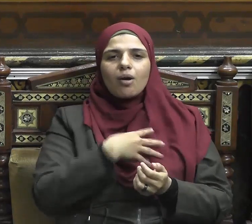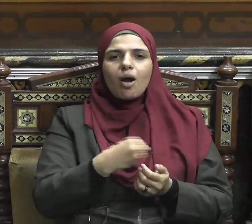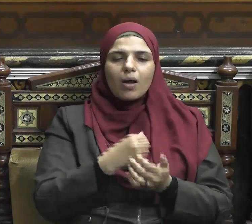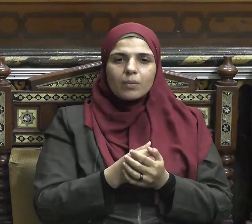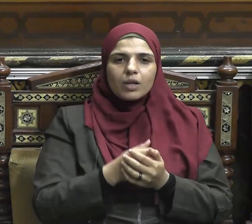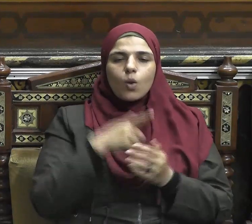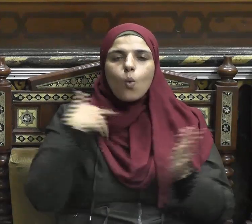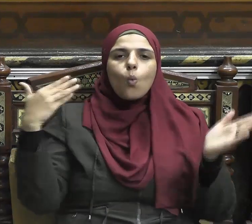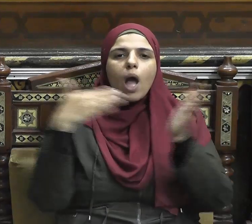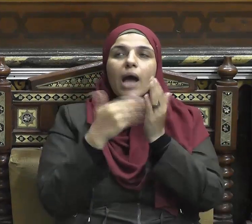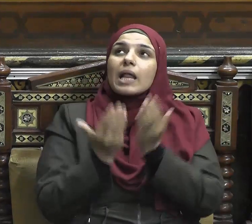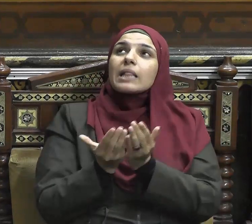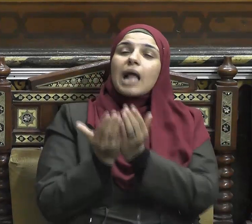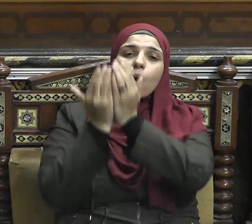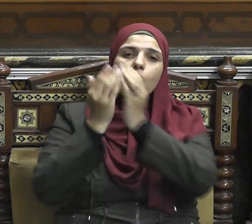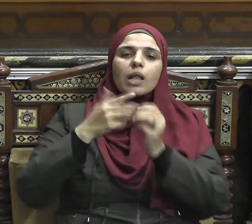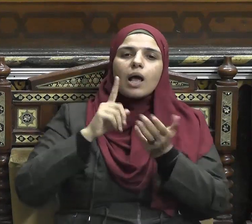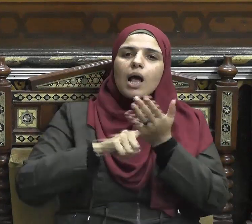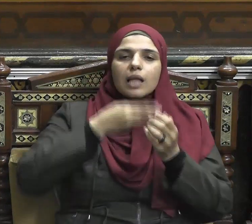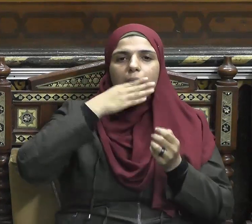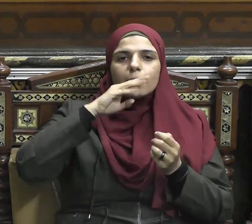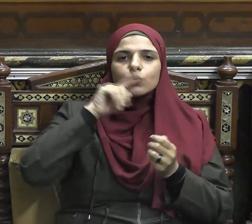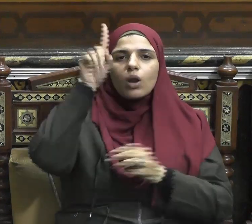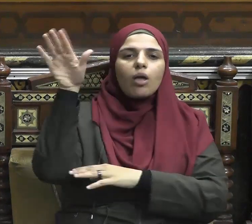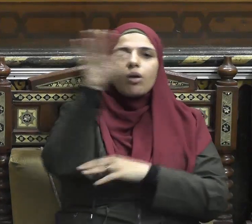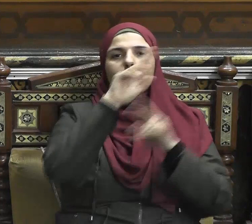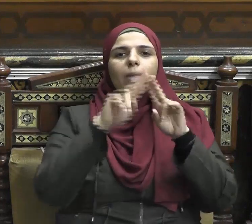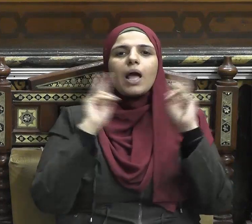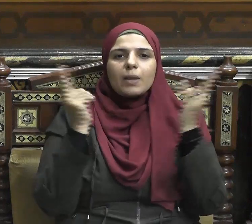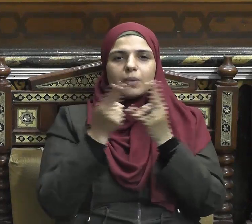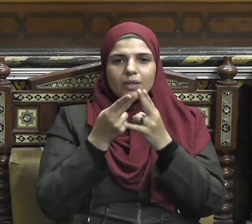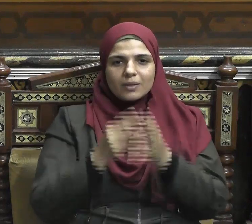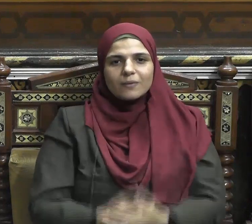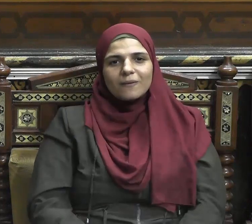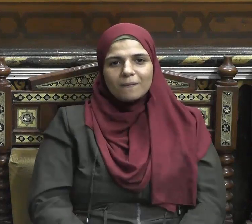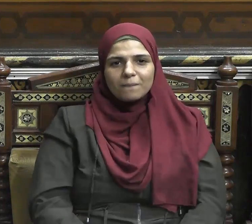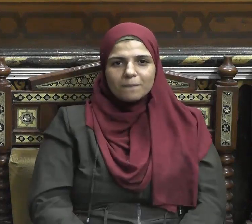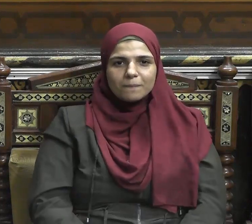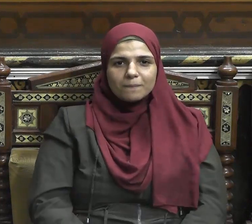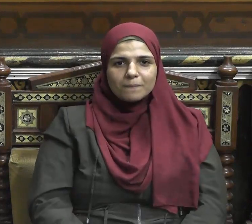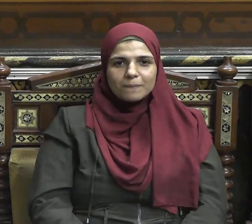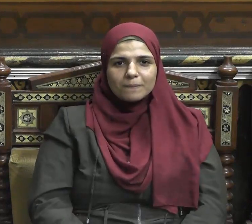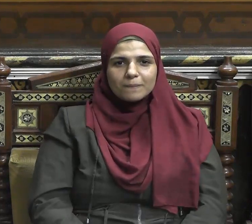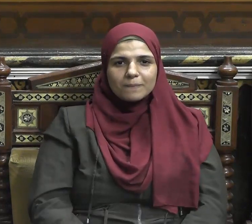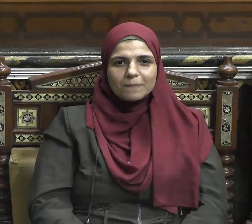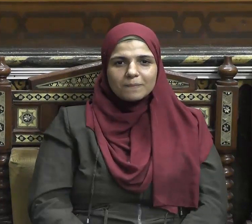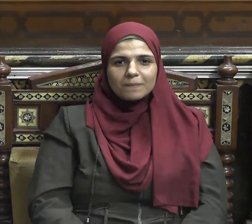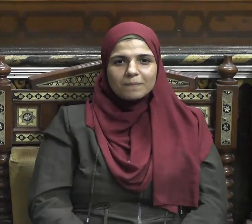وأصرف عنا سيئها إنه لا يصرف عنا سيئها إلا أنت وأحفظ مصر